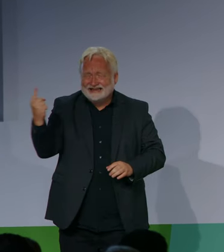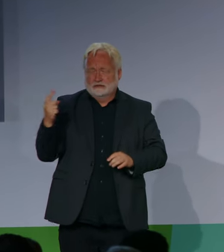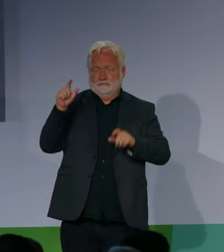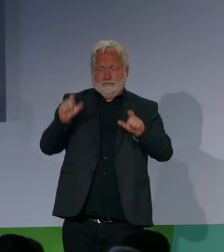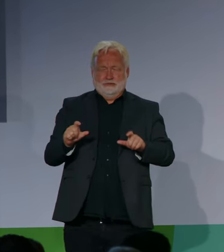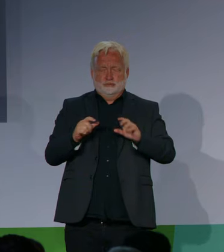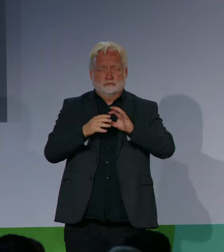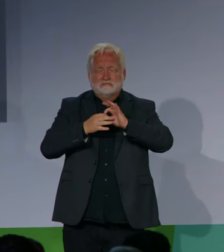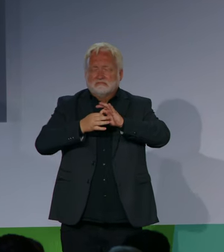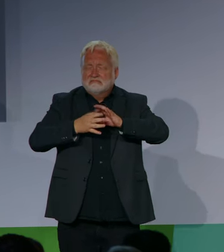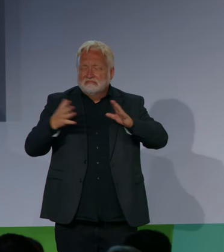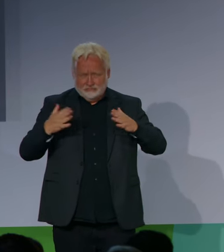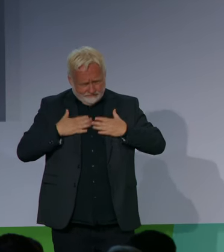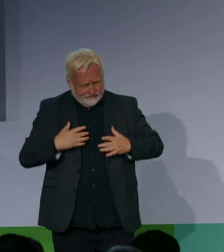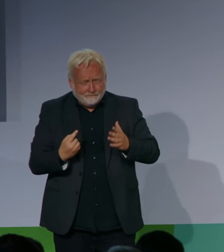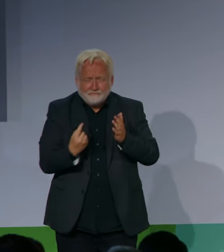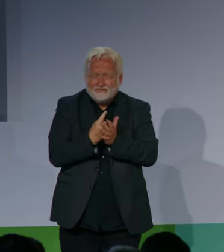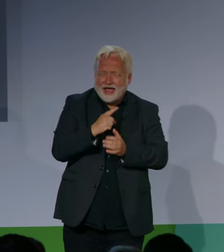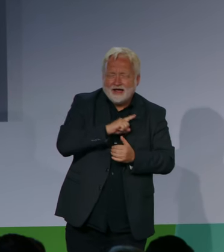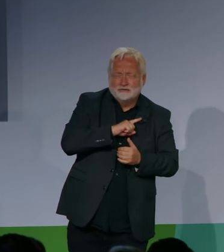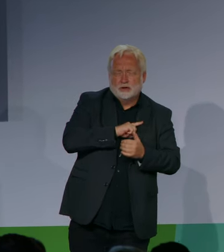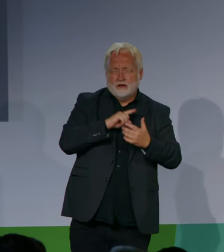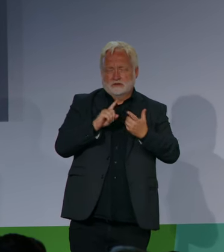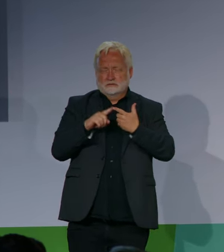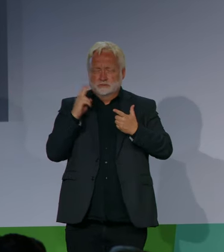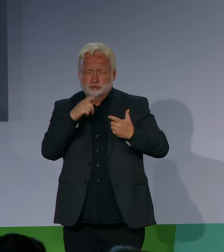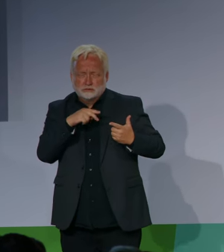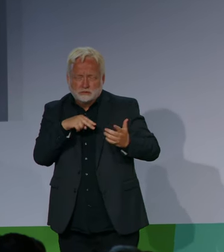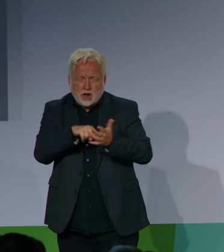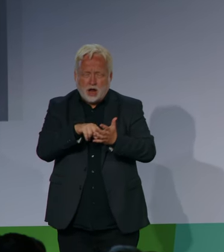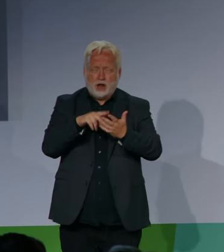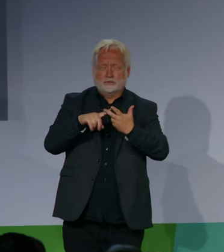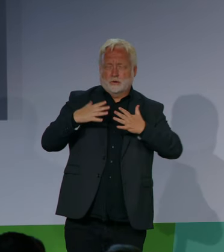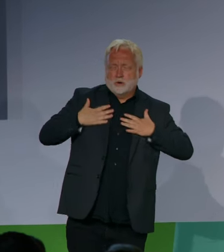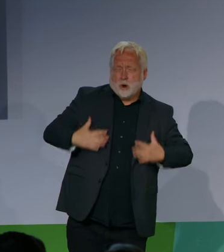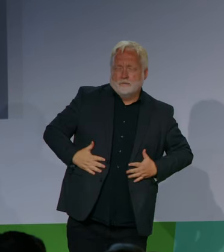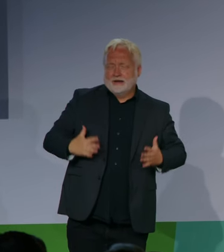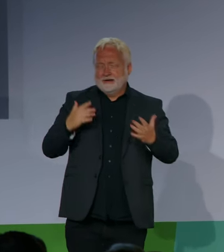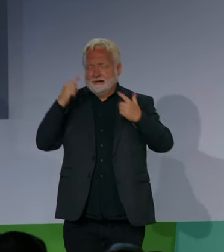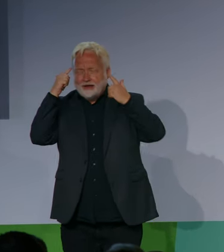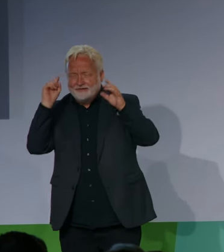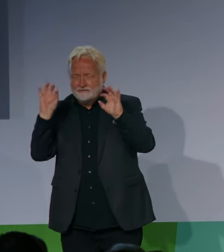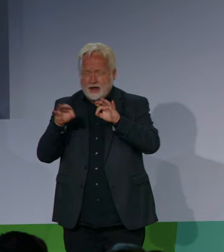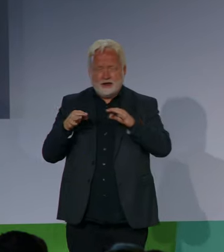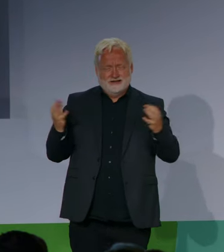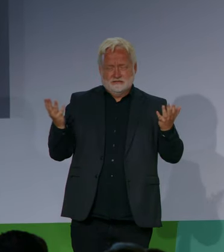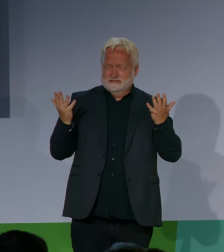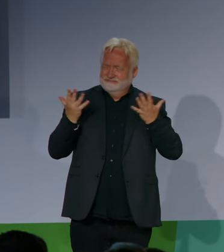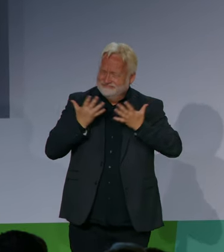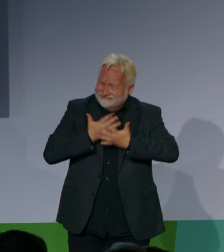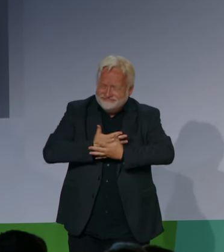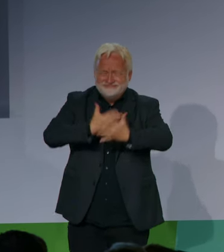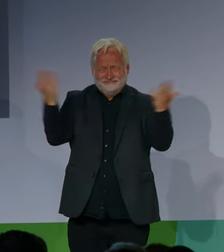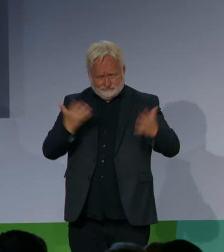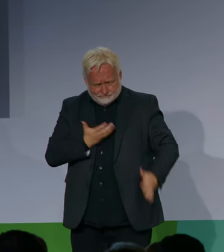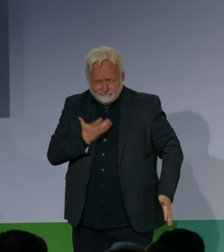Man könnte meinen, mit Inkrafttreten des Grundgesetzes seien die Belange von Menschen mit Behinderung konsequent beachtet